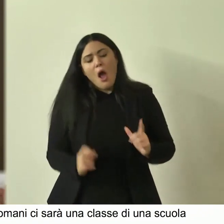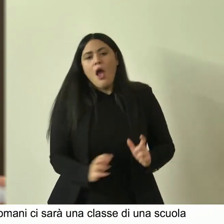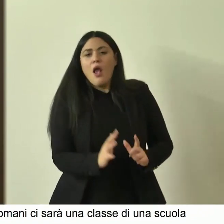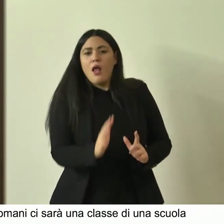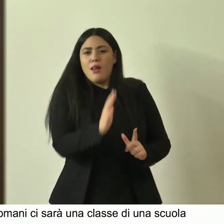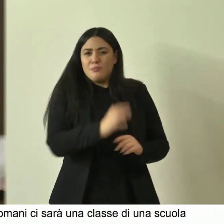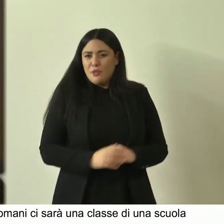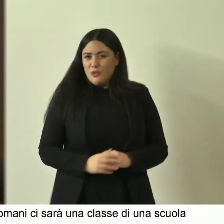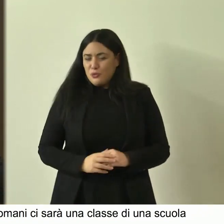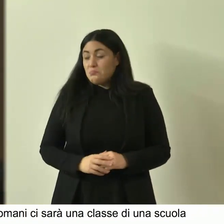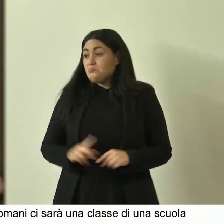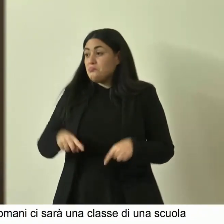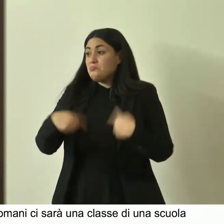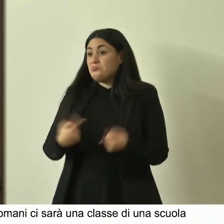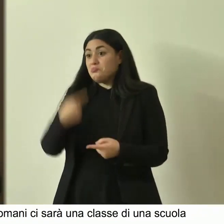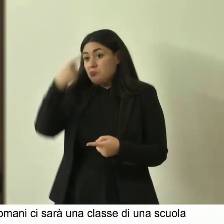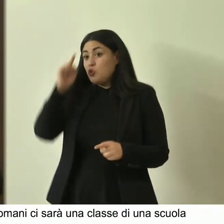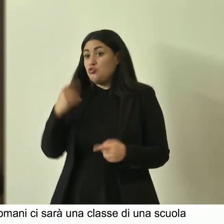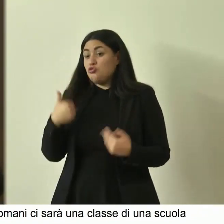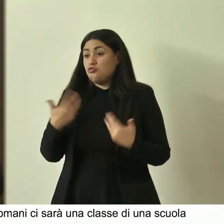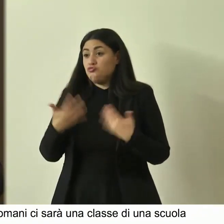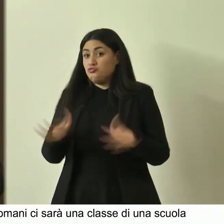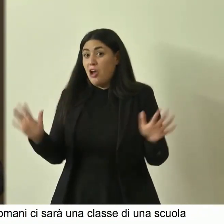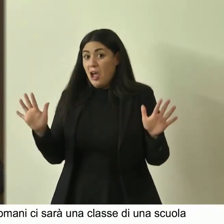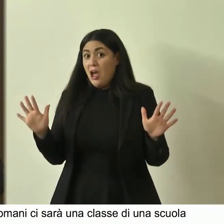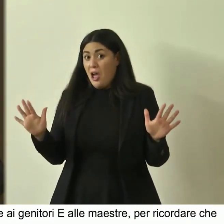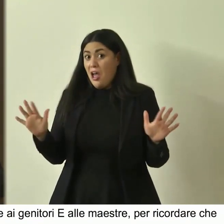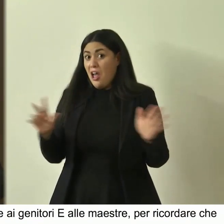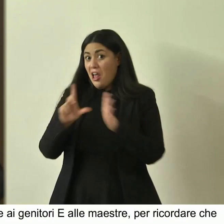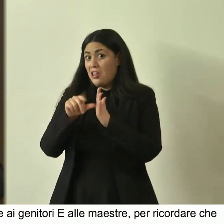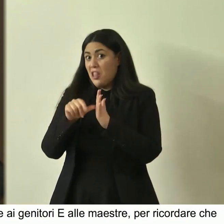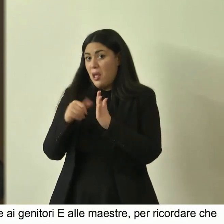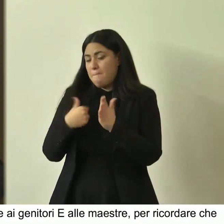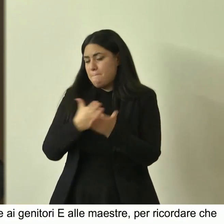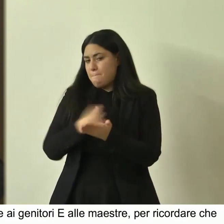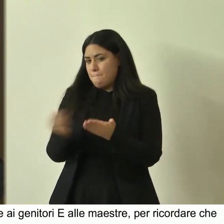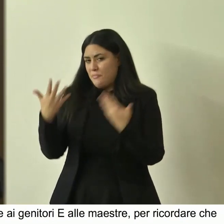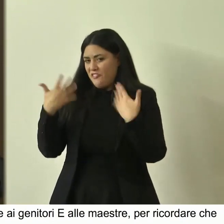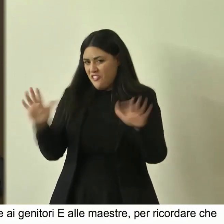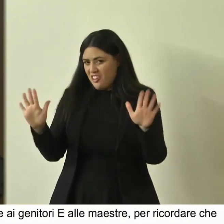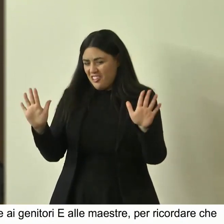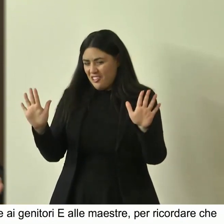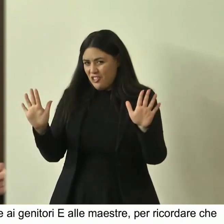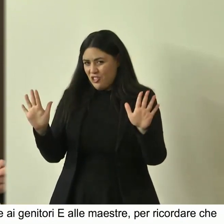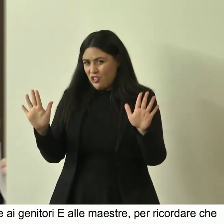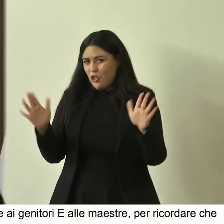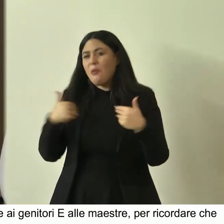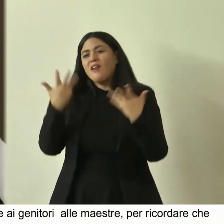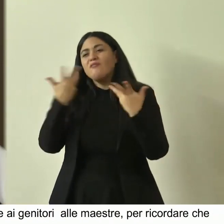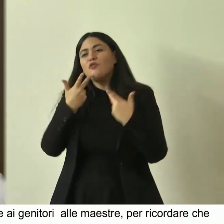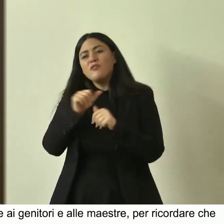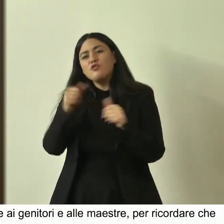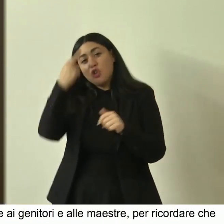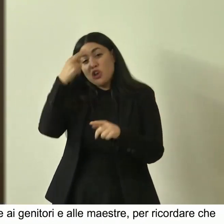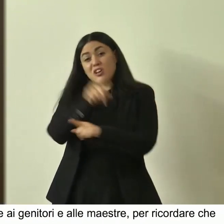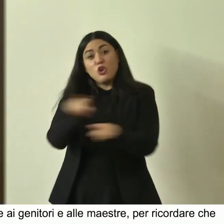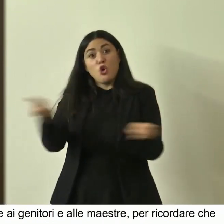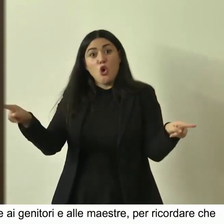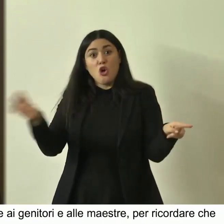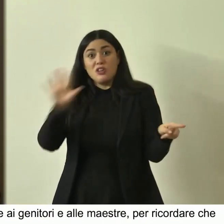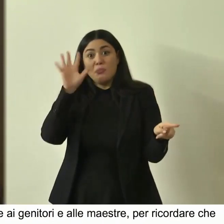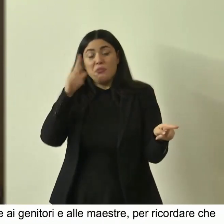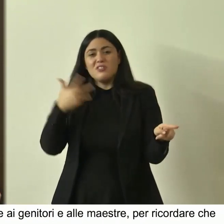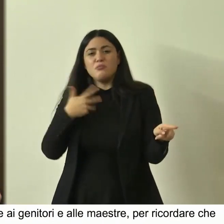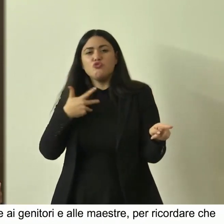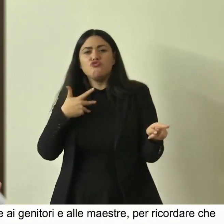poi non so adesso ho già impiegato tutto il mio tempo volevo solo ricordare che per esempio ci sono dei